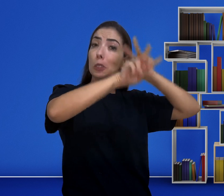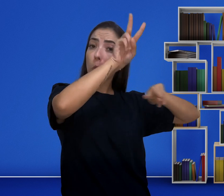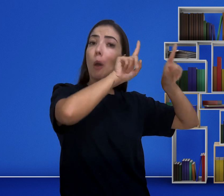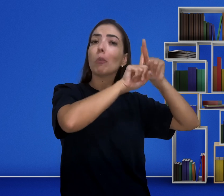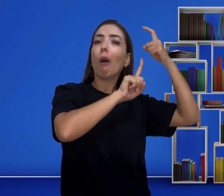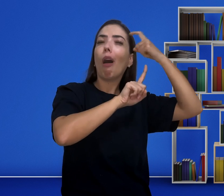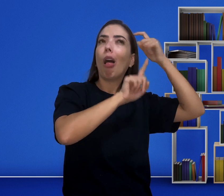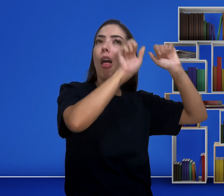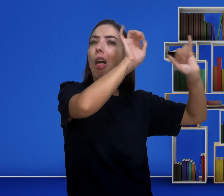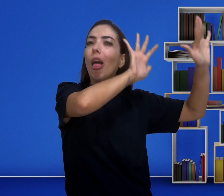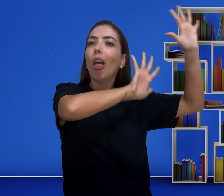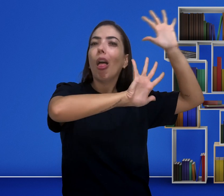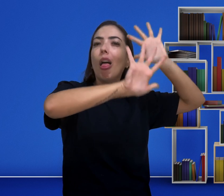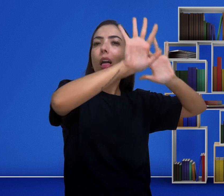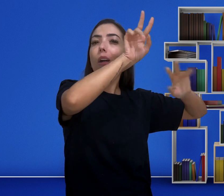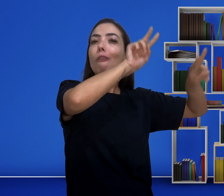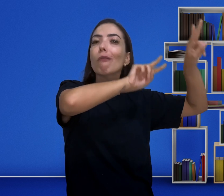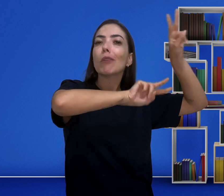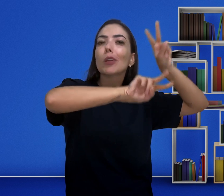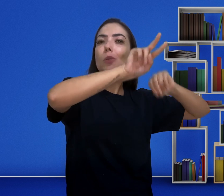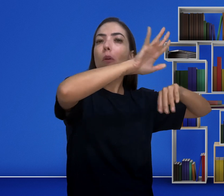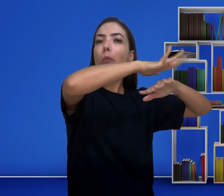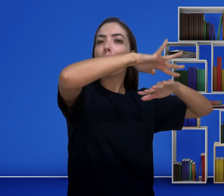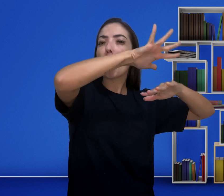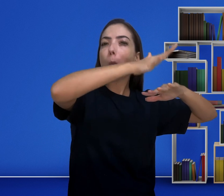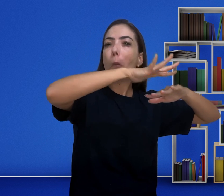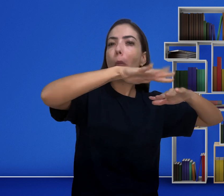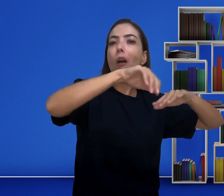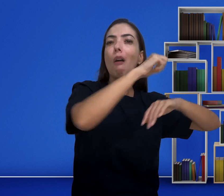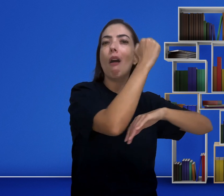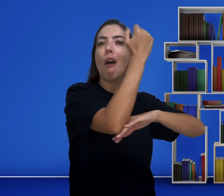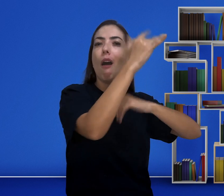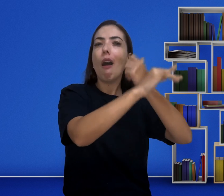Imaginando as cenas, as paisagens, as árvores, o mar.